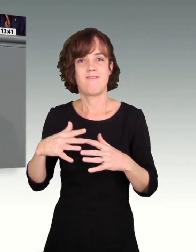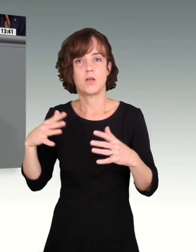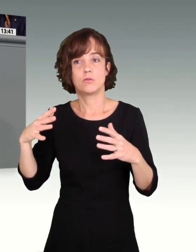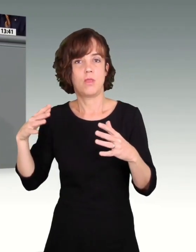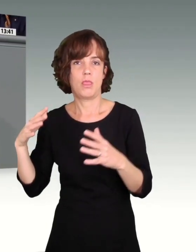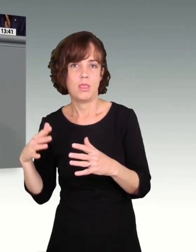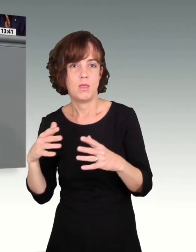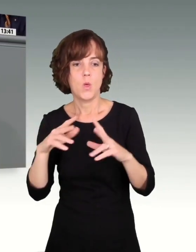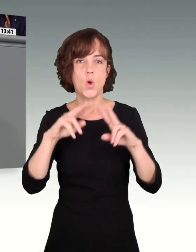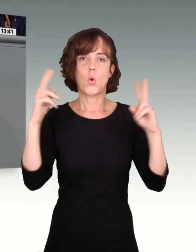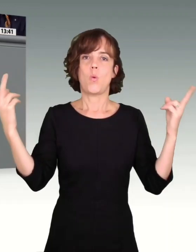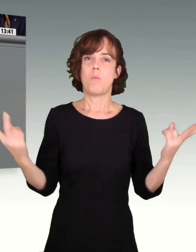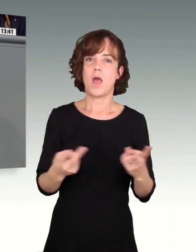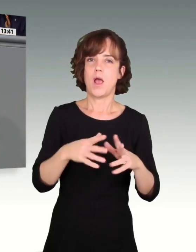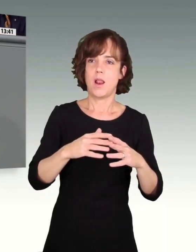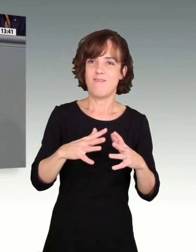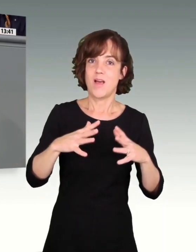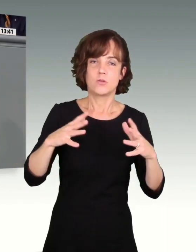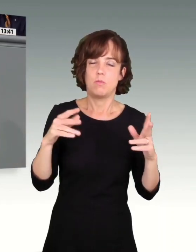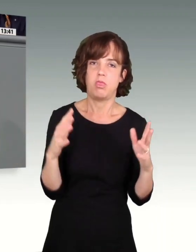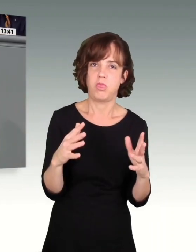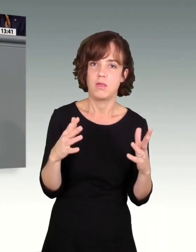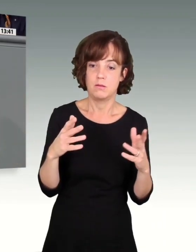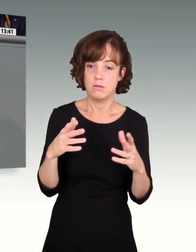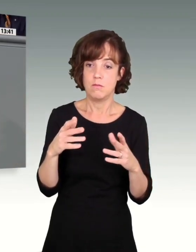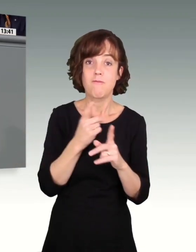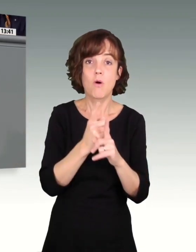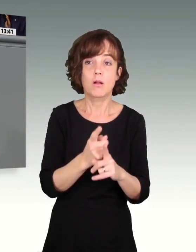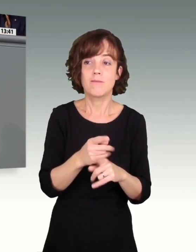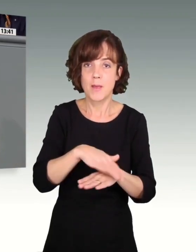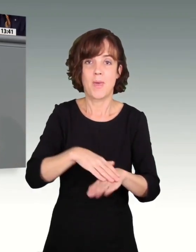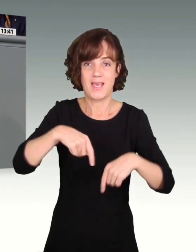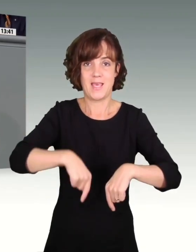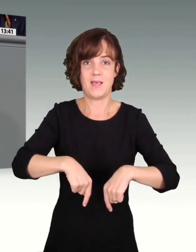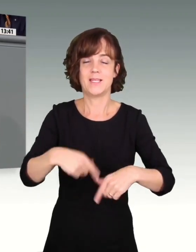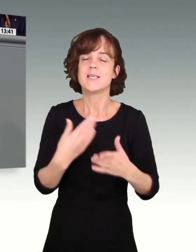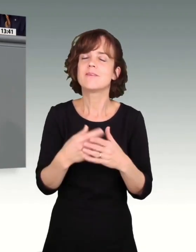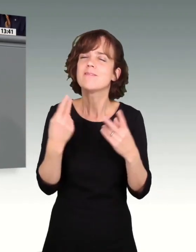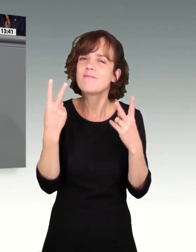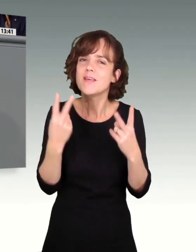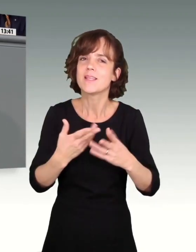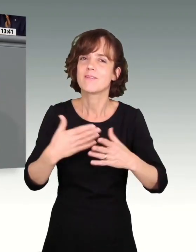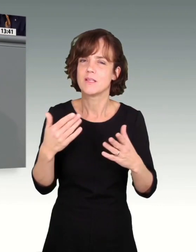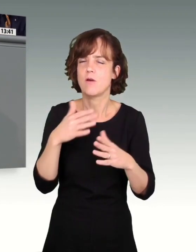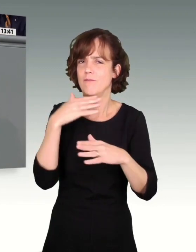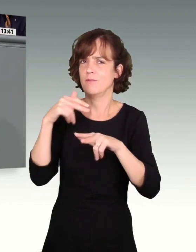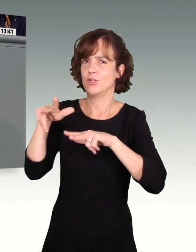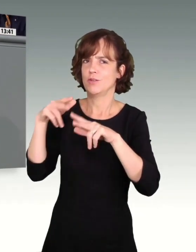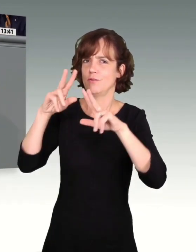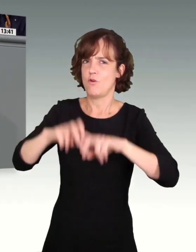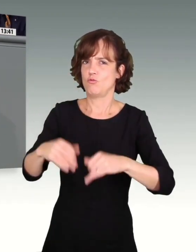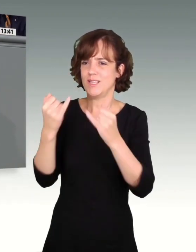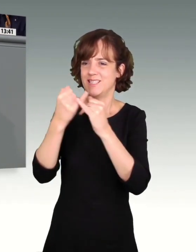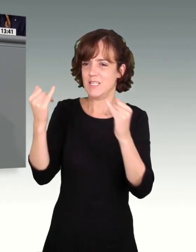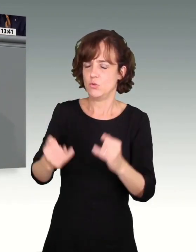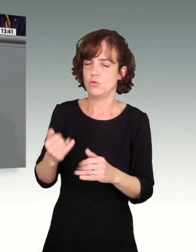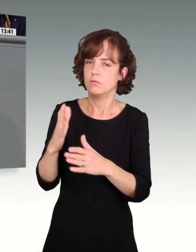Wachstum schwächer ist, dann merken wir das ganz konkret hier. Und deswegen ist es richtig, was uns viele Wirtschaftsforschungsinstitute immer wieder